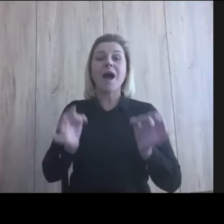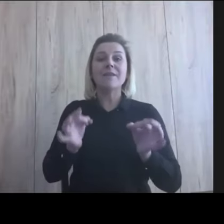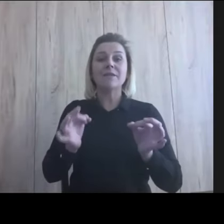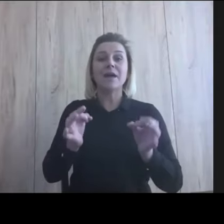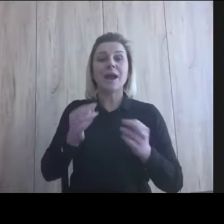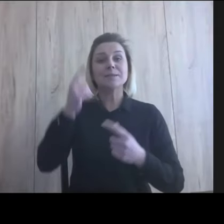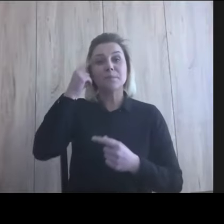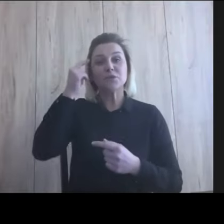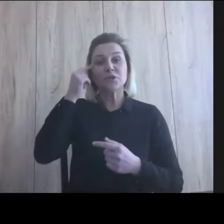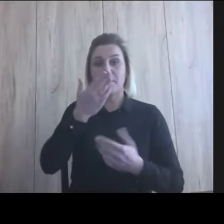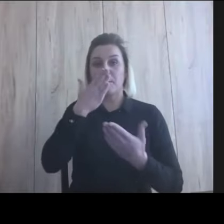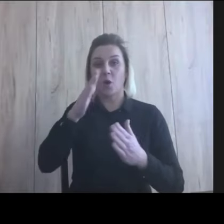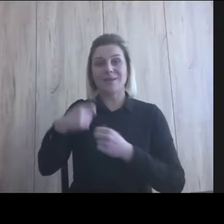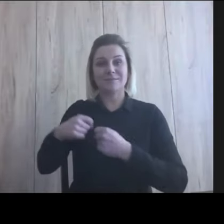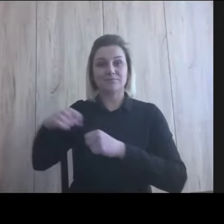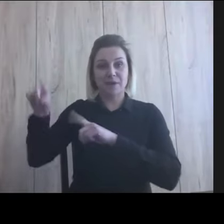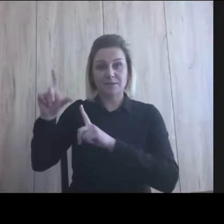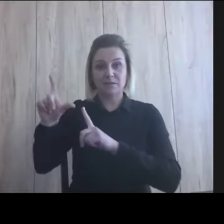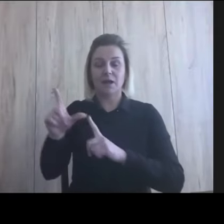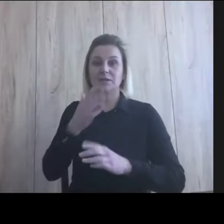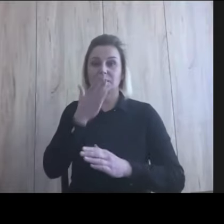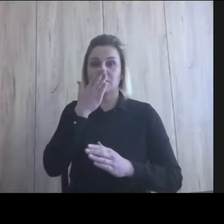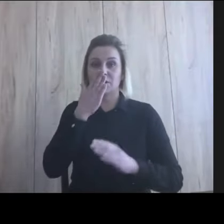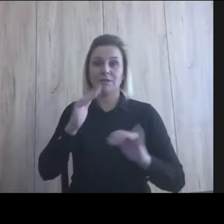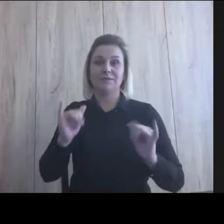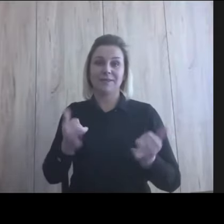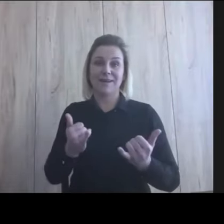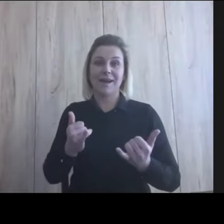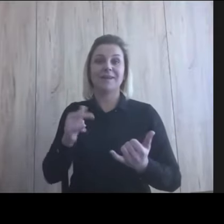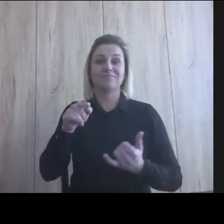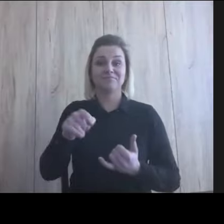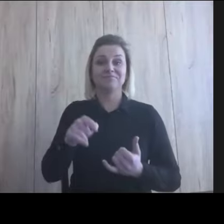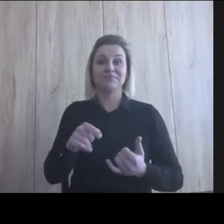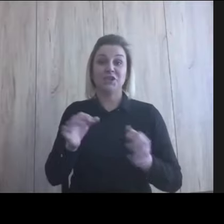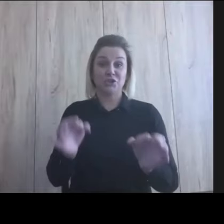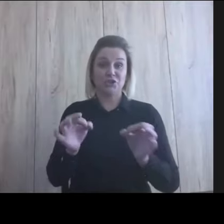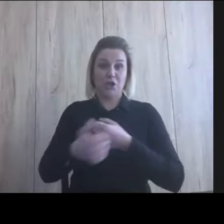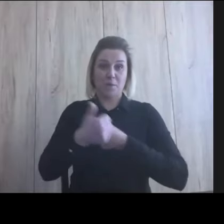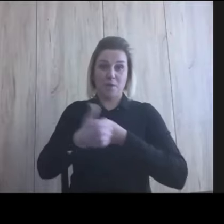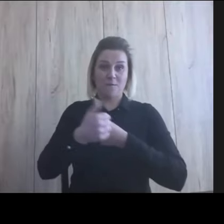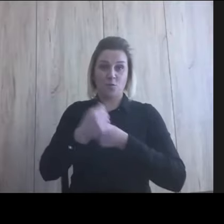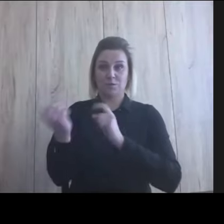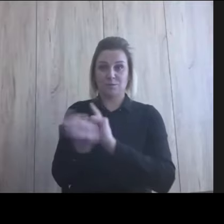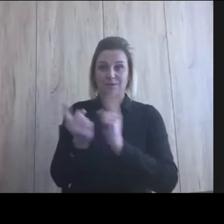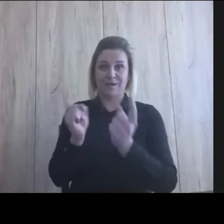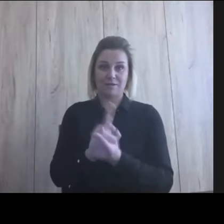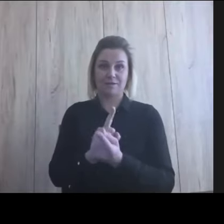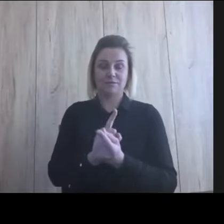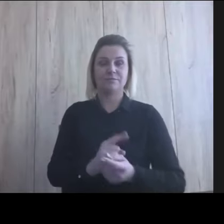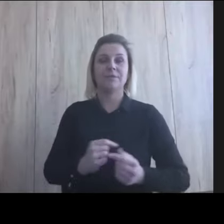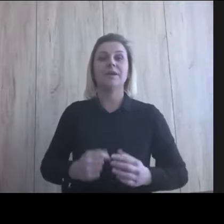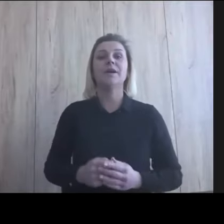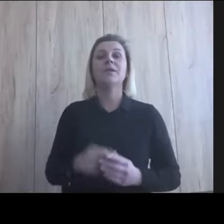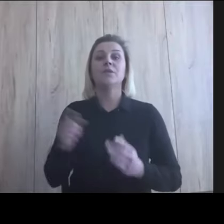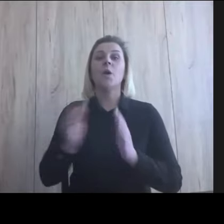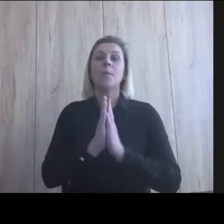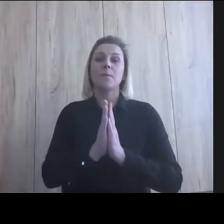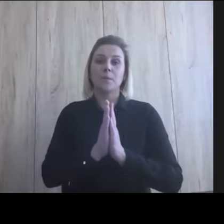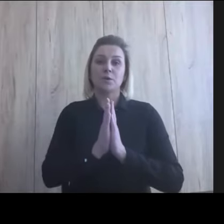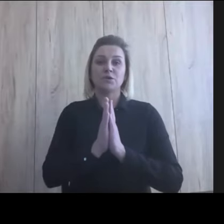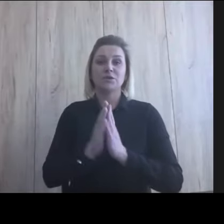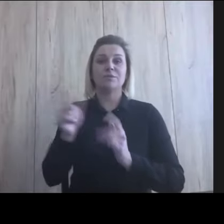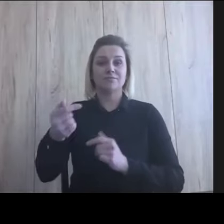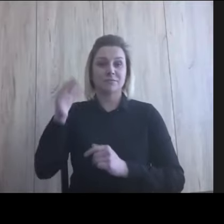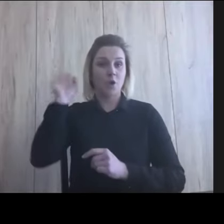pewnie do prezentacji narzędzia, które sprawiło, że tutaj się dzisiaj spotkaliśmy, czyli poprosimy Olga, żeby